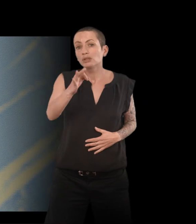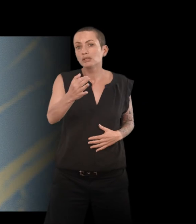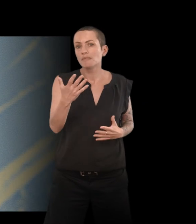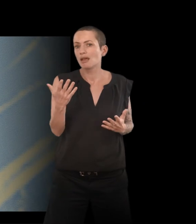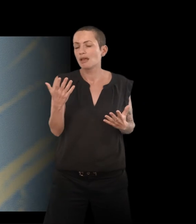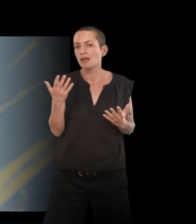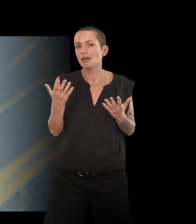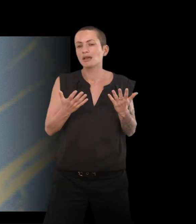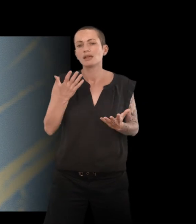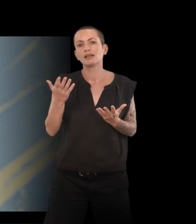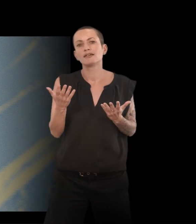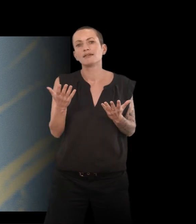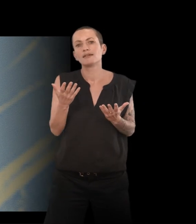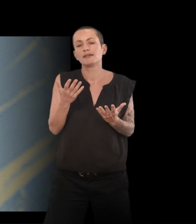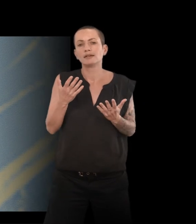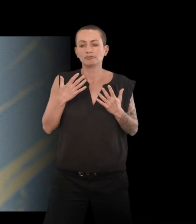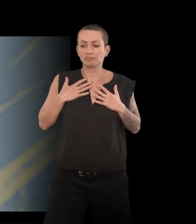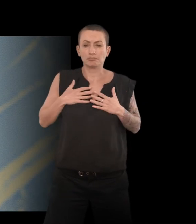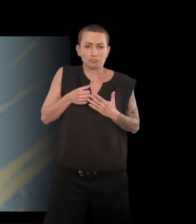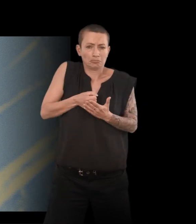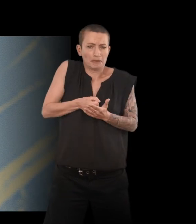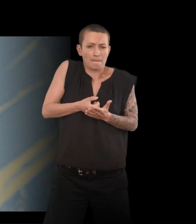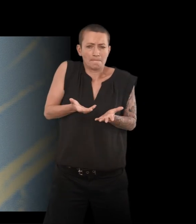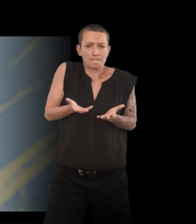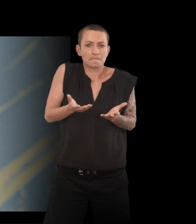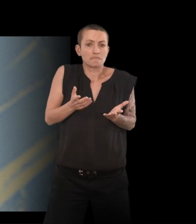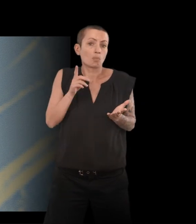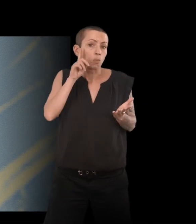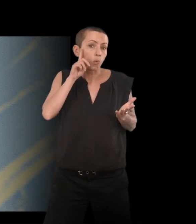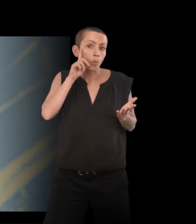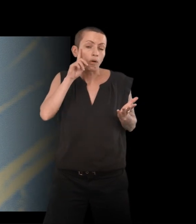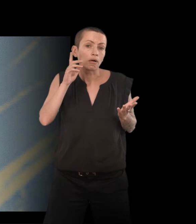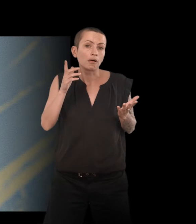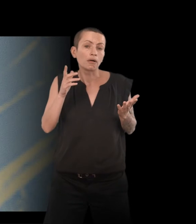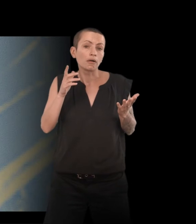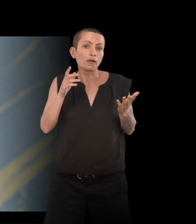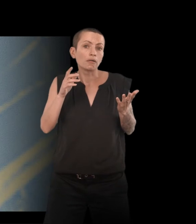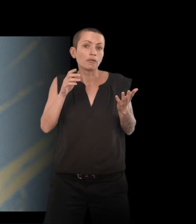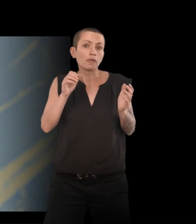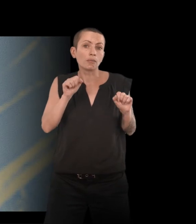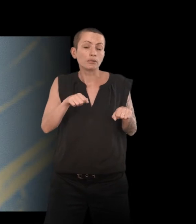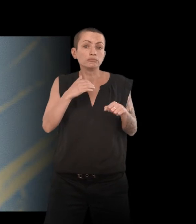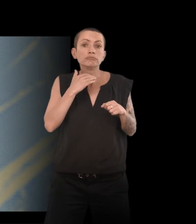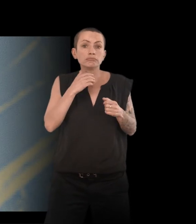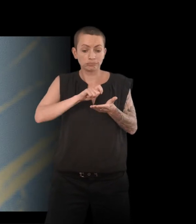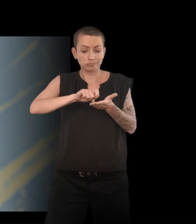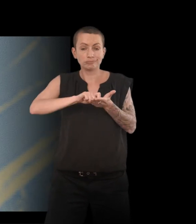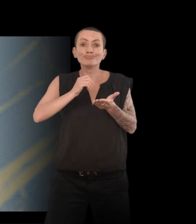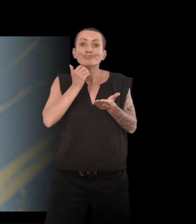l'acte physique minimal, vraiment. Et puis, on peut aussi dicter son texte quand on n'arrive